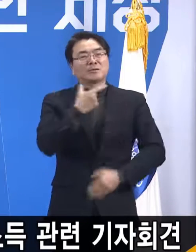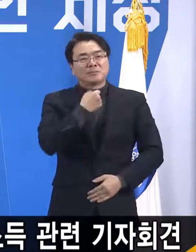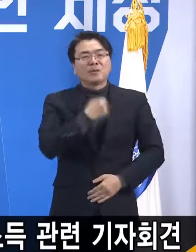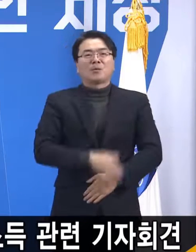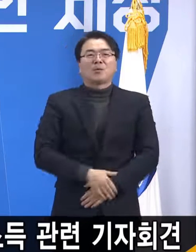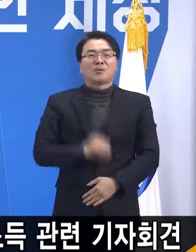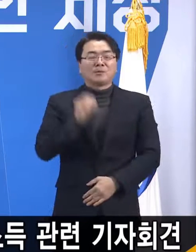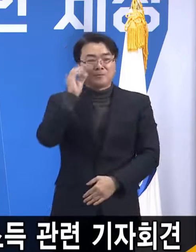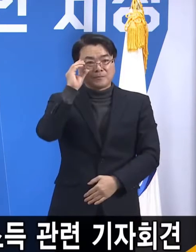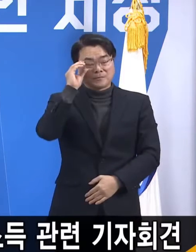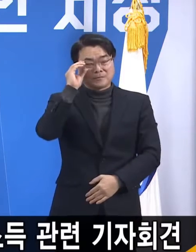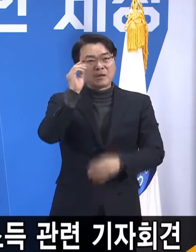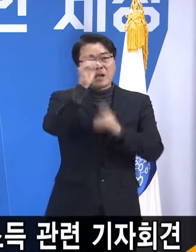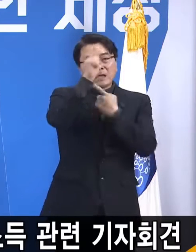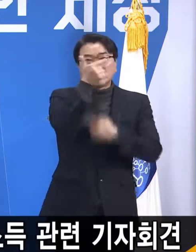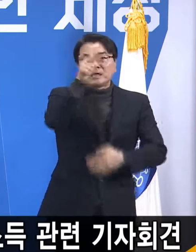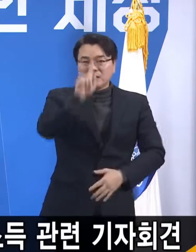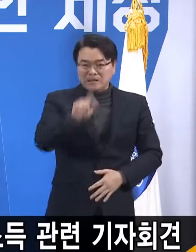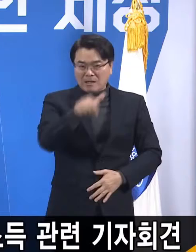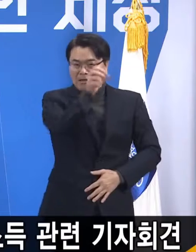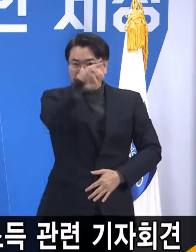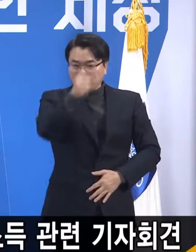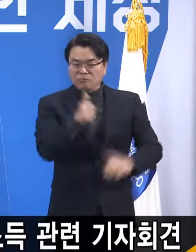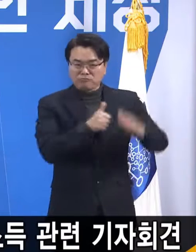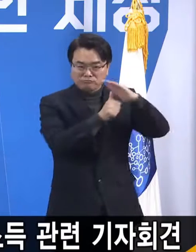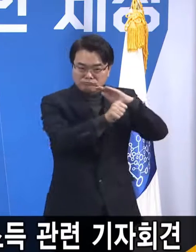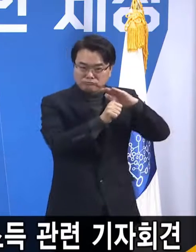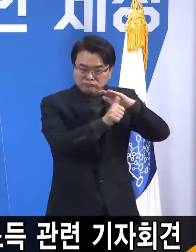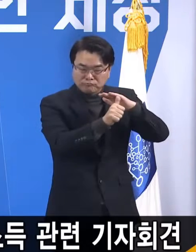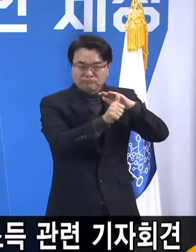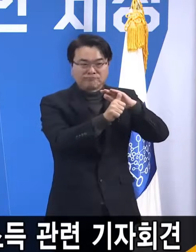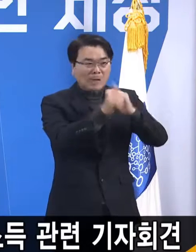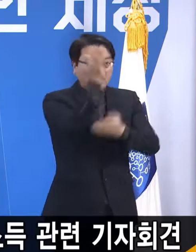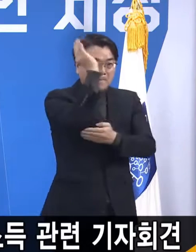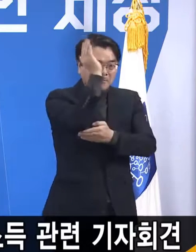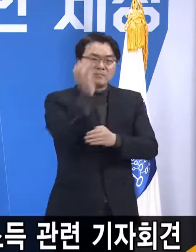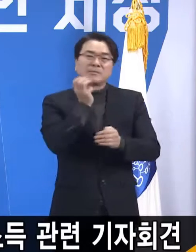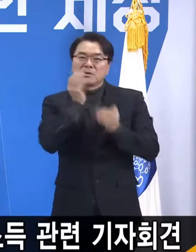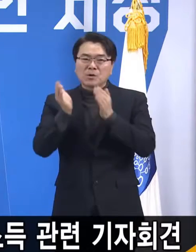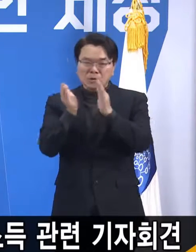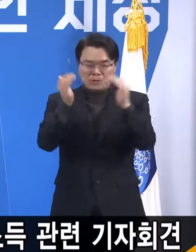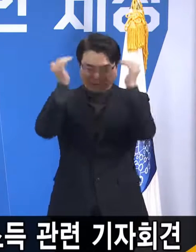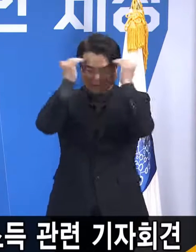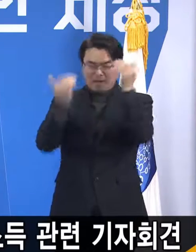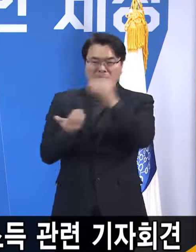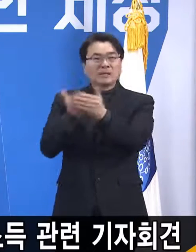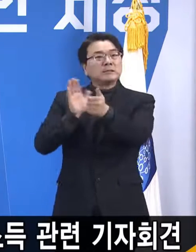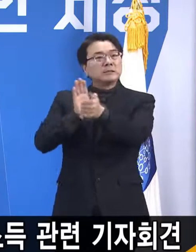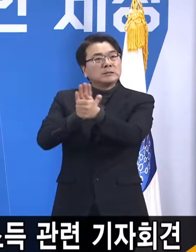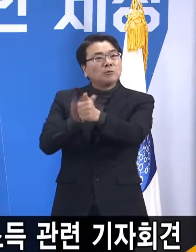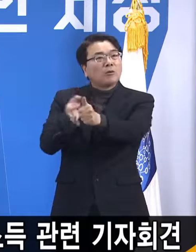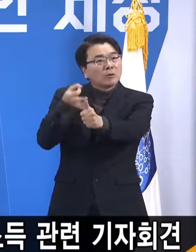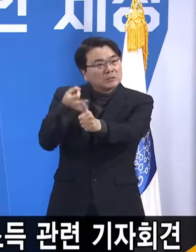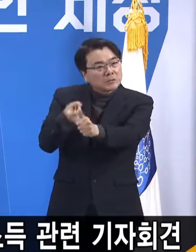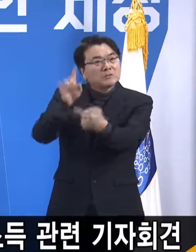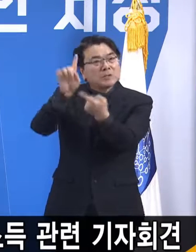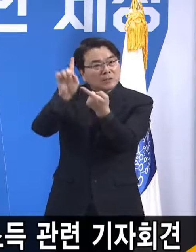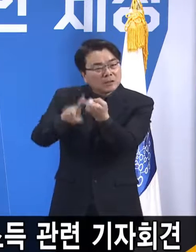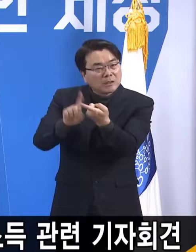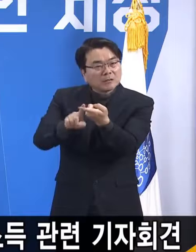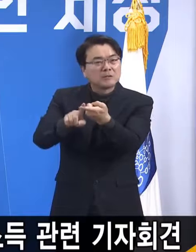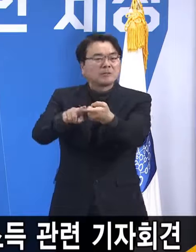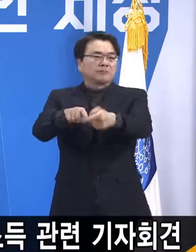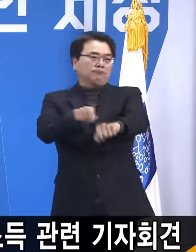이낙연 대표님께서 경기도의 재난지원금에 대해서 특정한